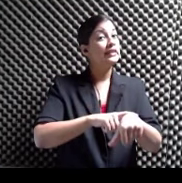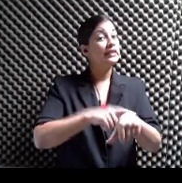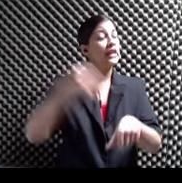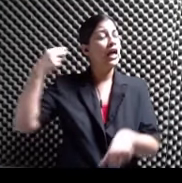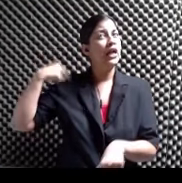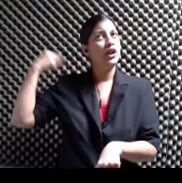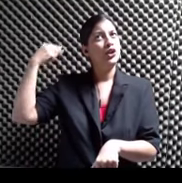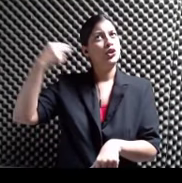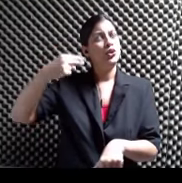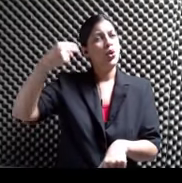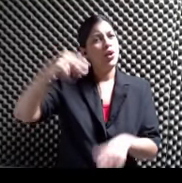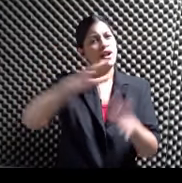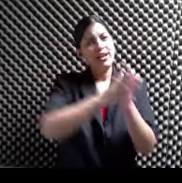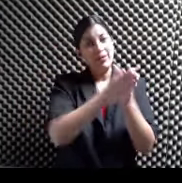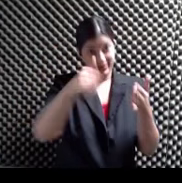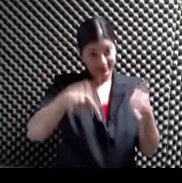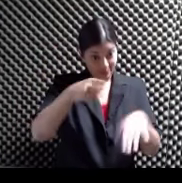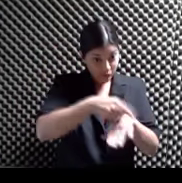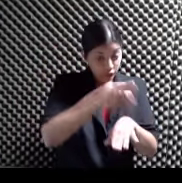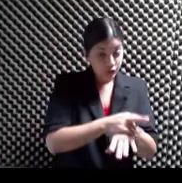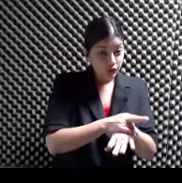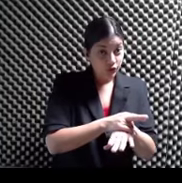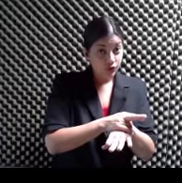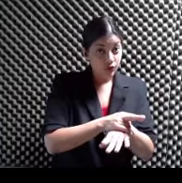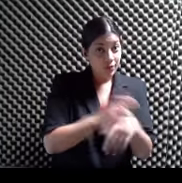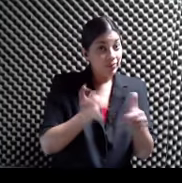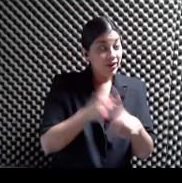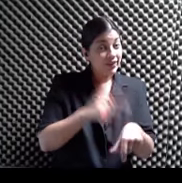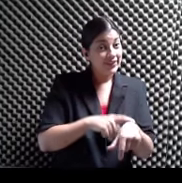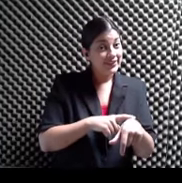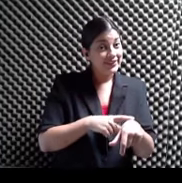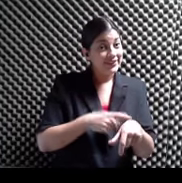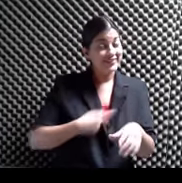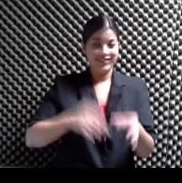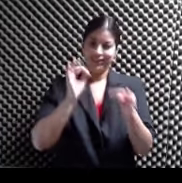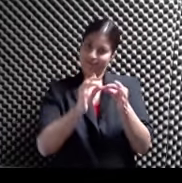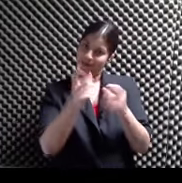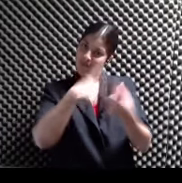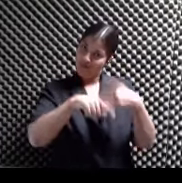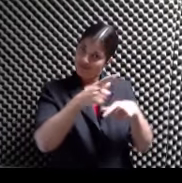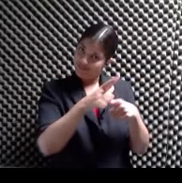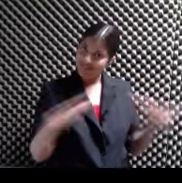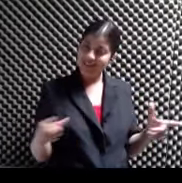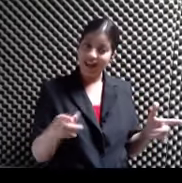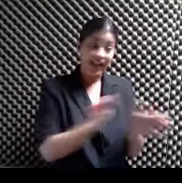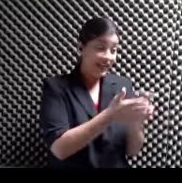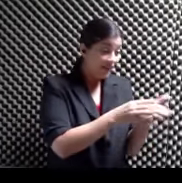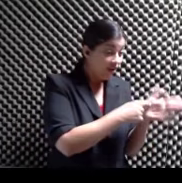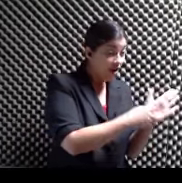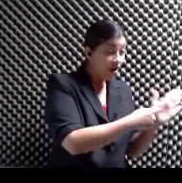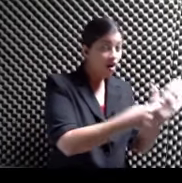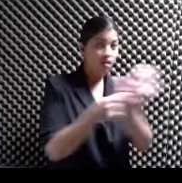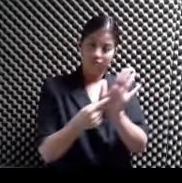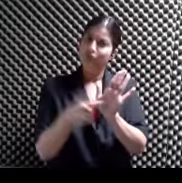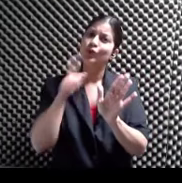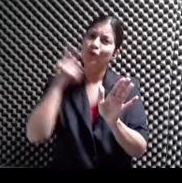editorial De este país Que se va a hacer Interpretación Al lenguaje de diseño O sea que La comunidad sorda Puede tener